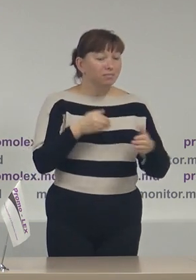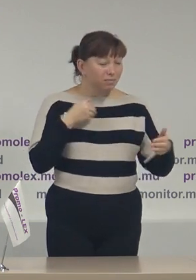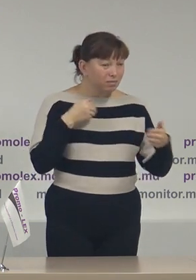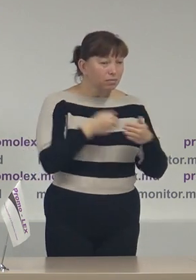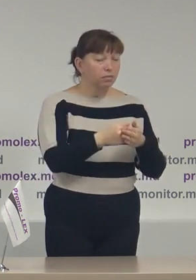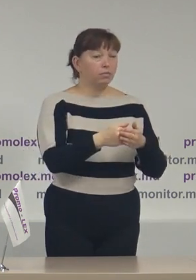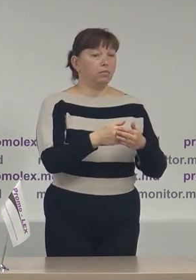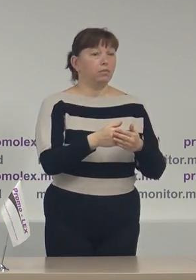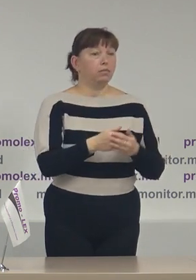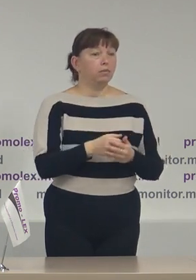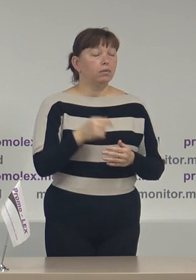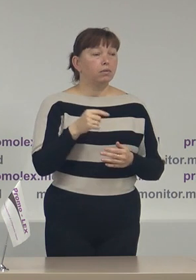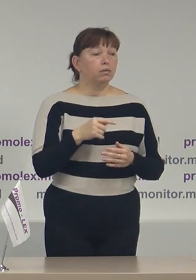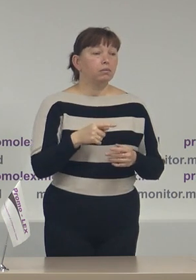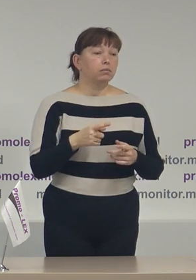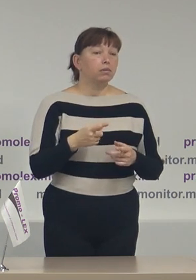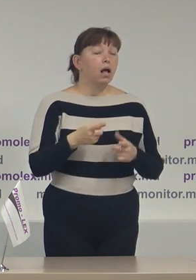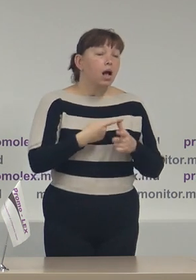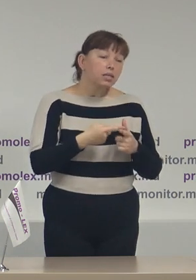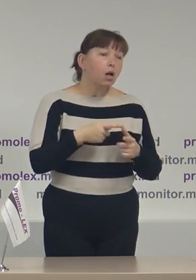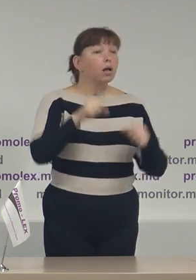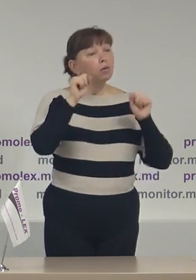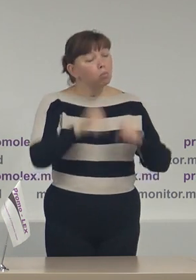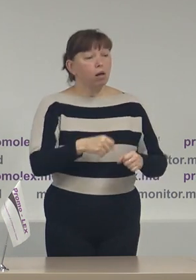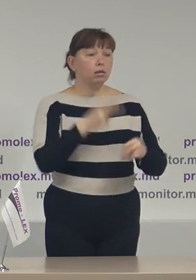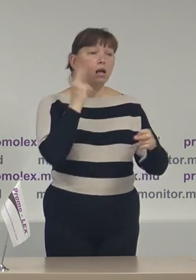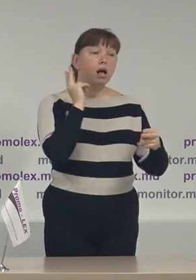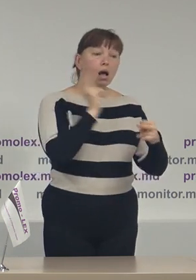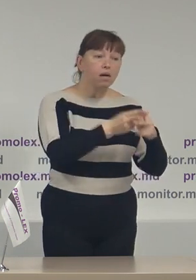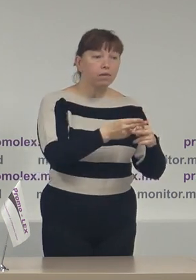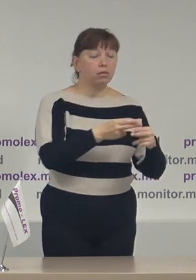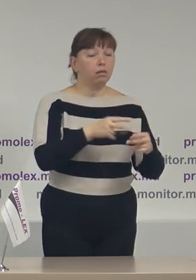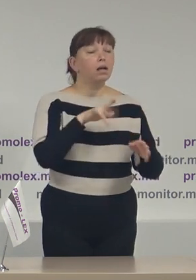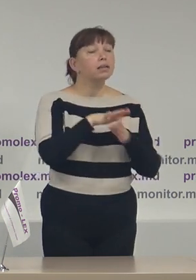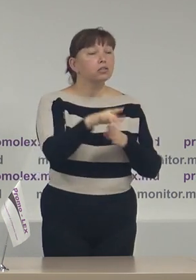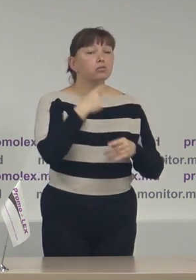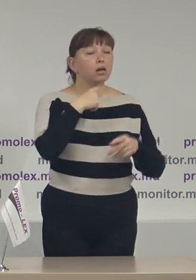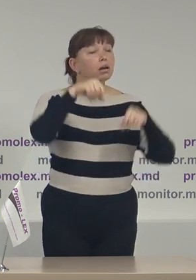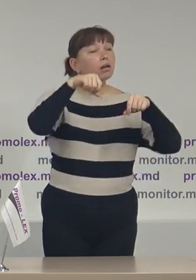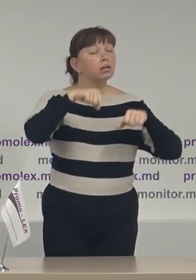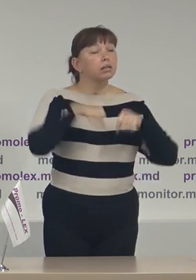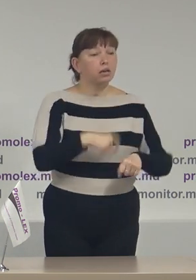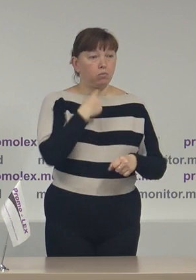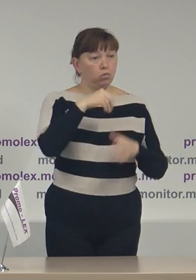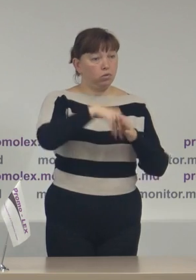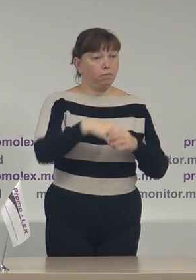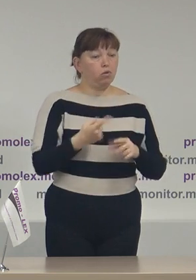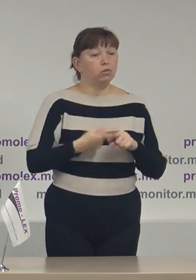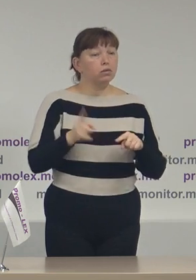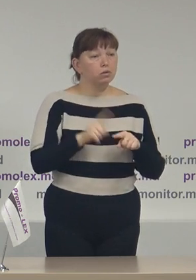de metri în ceea ce privește sau care poate afecta exercitarea dreptului de vot. De asta